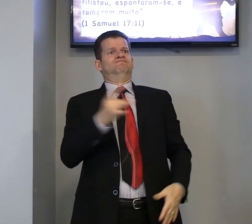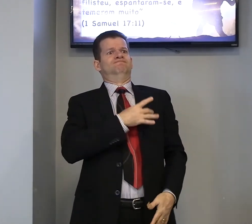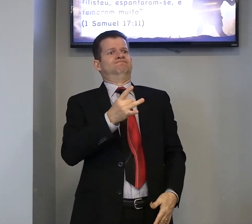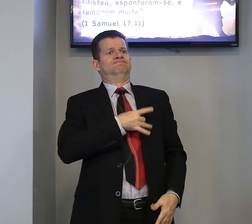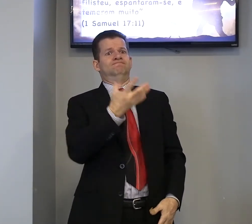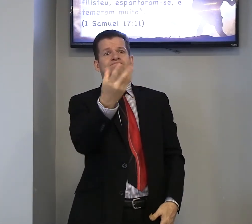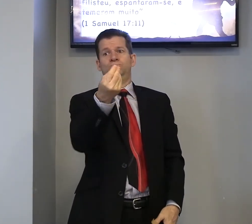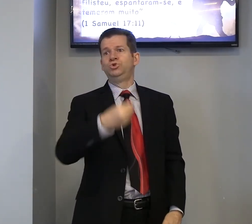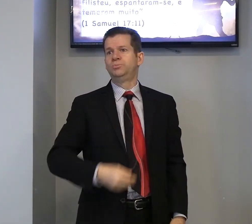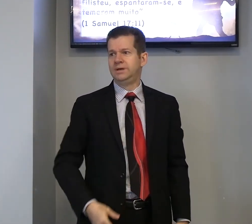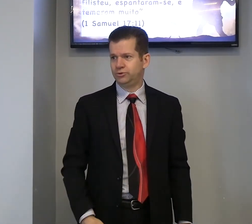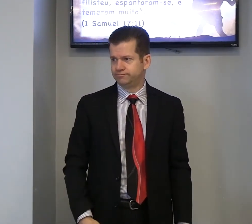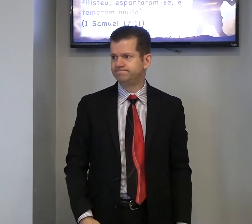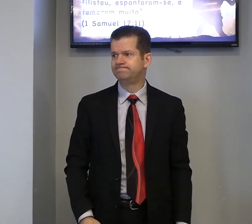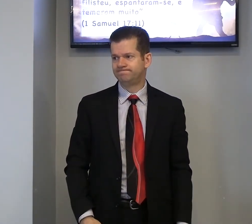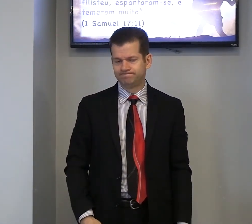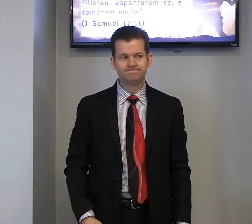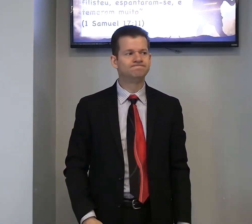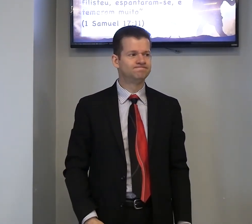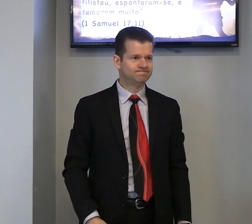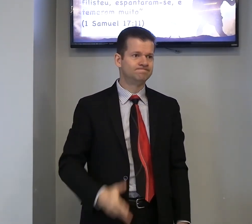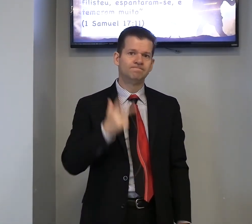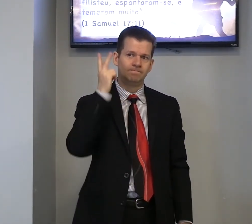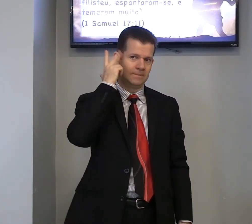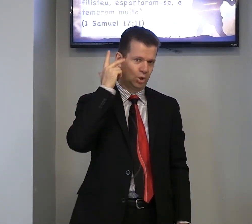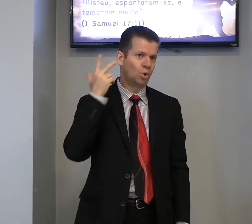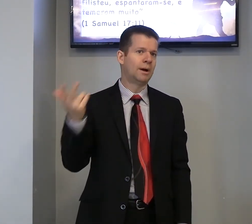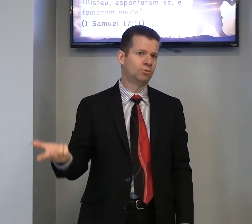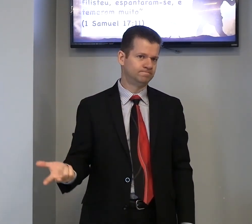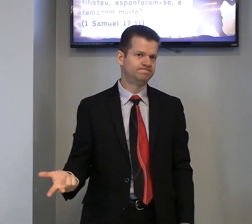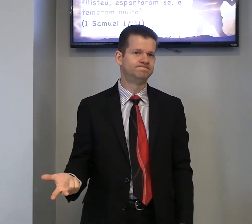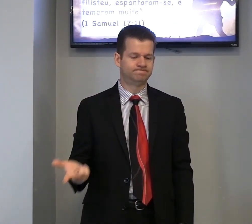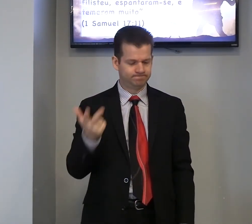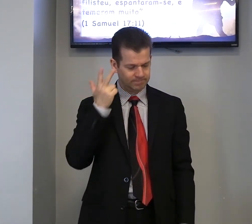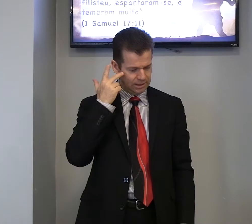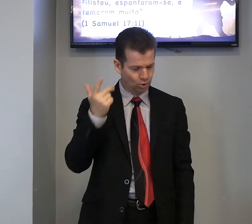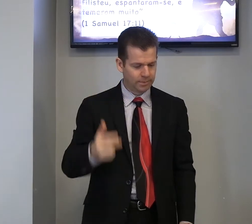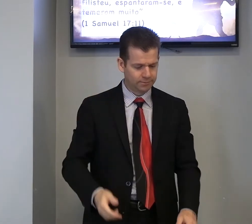muito medo, normal, é normal,